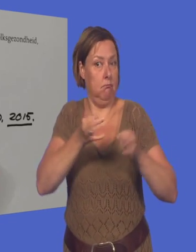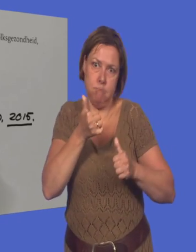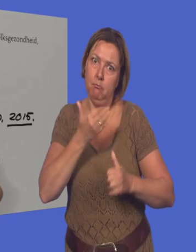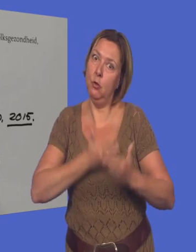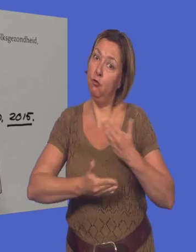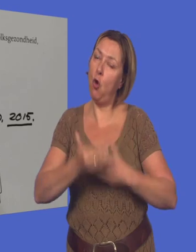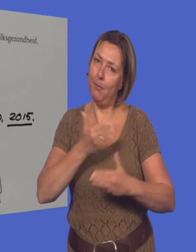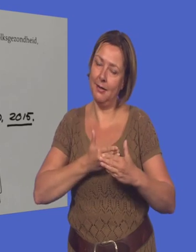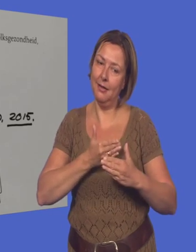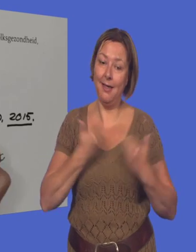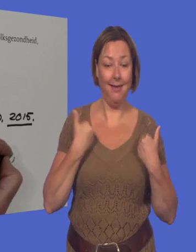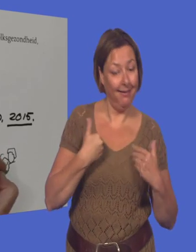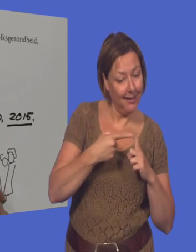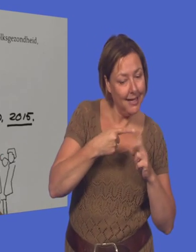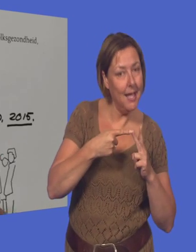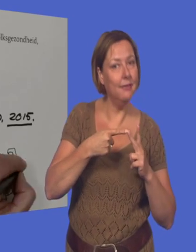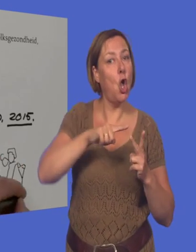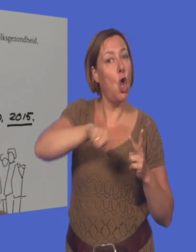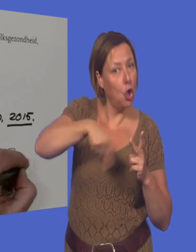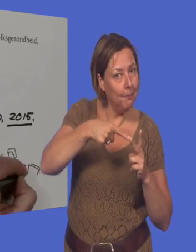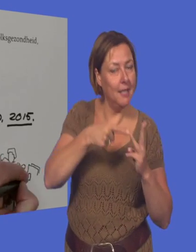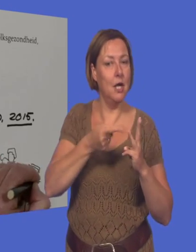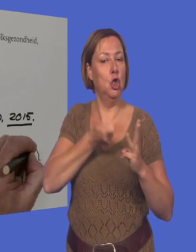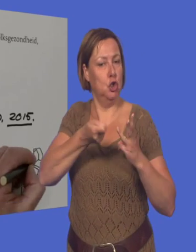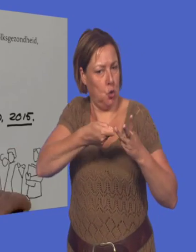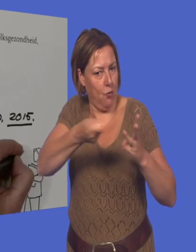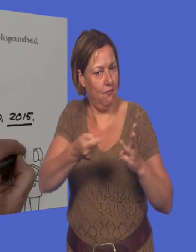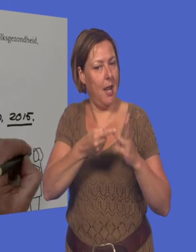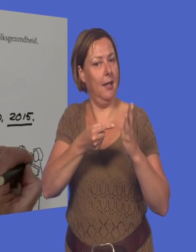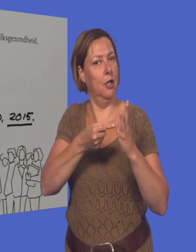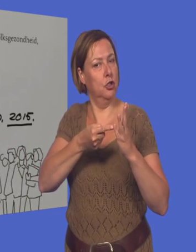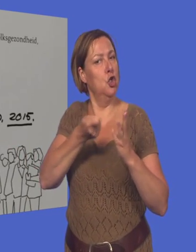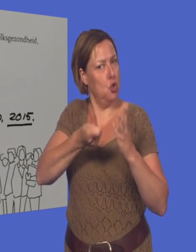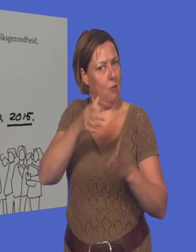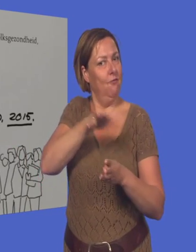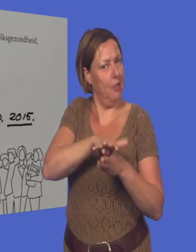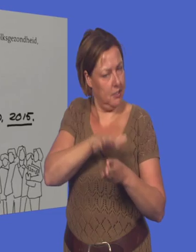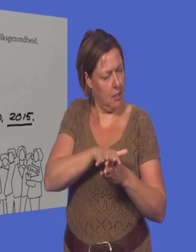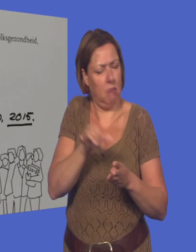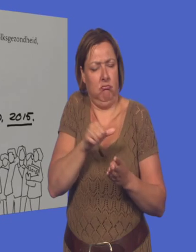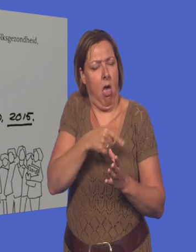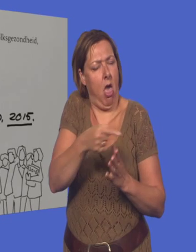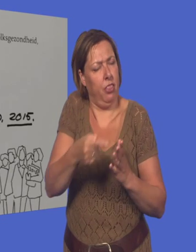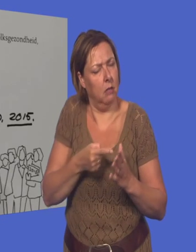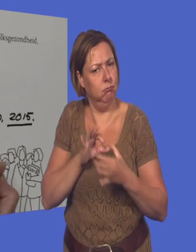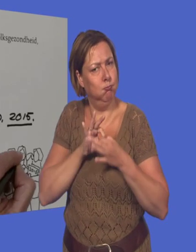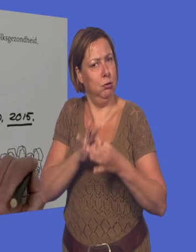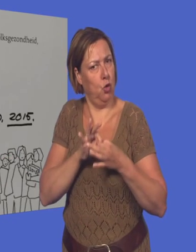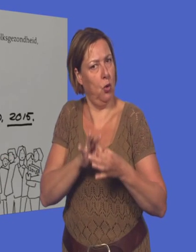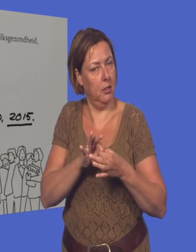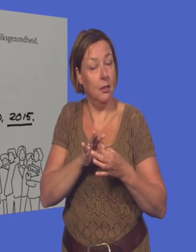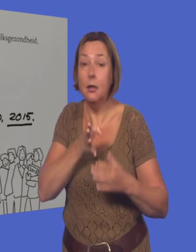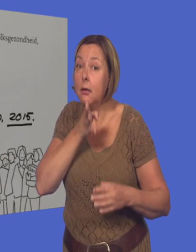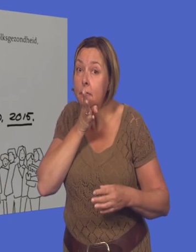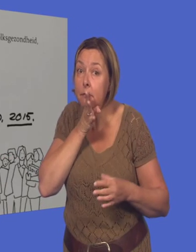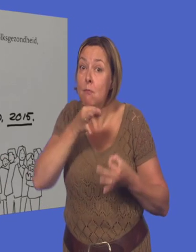cliënten, gemeenten, zorgverleners, zorgverzekeraars en vele anderen bij betrokken. Door beter met ons geld om te